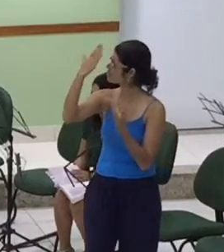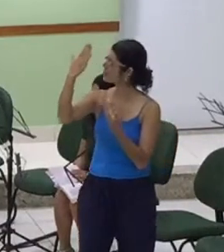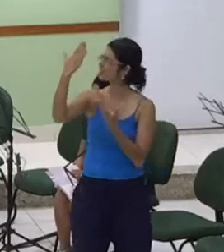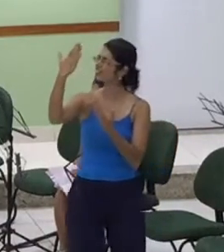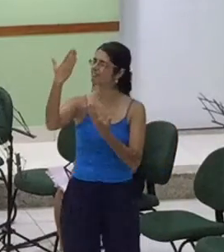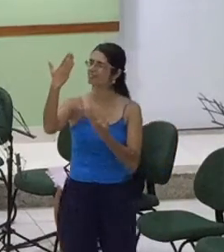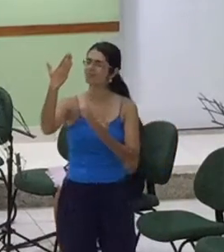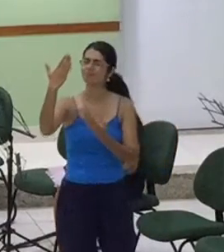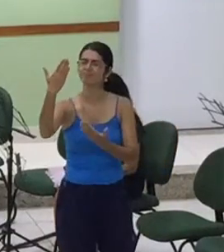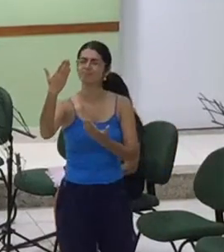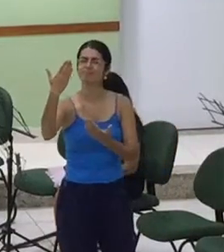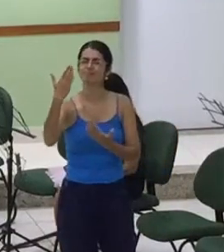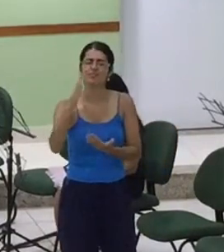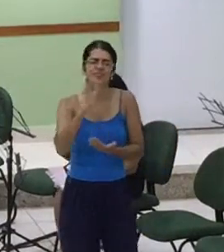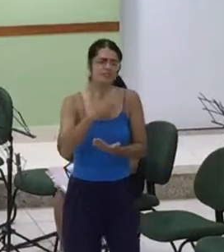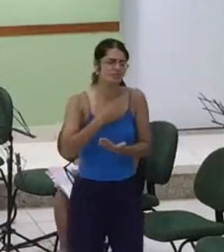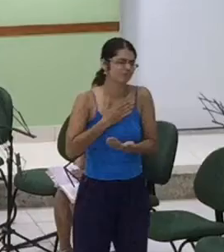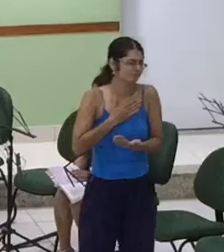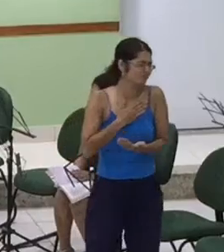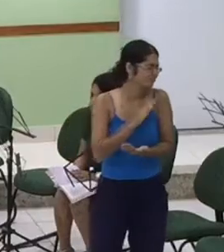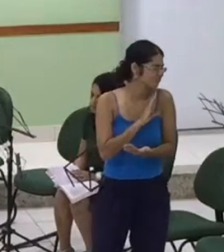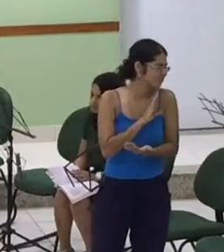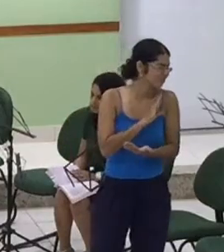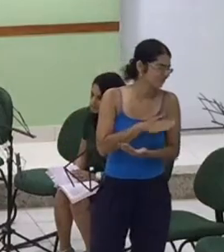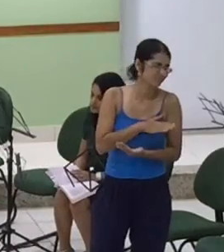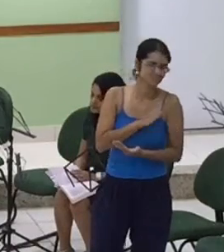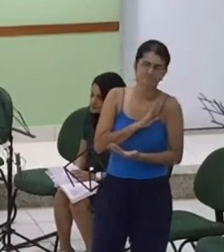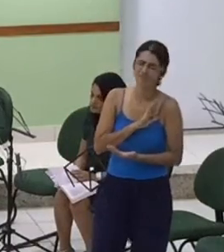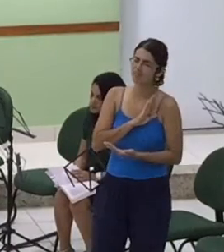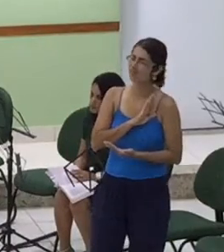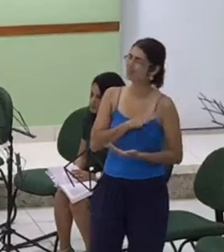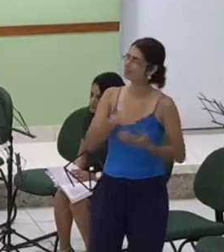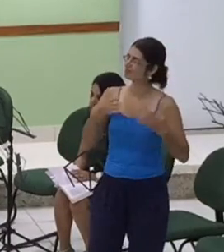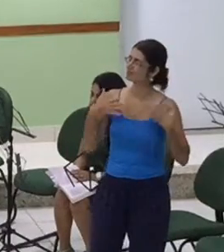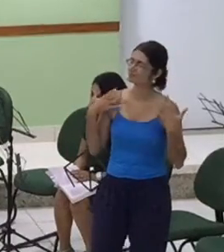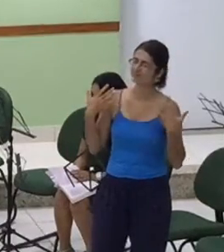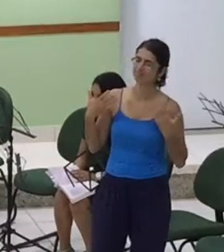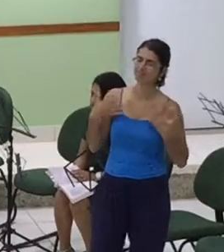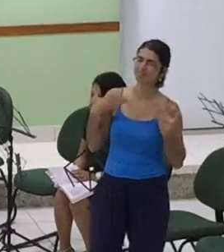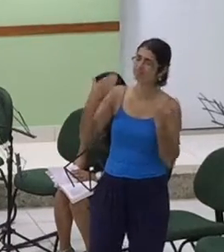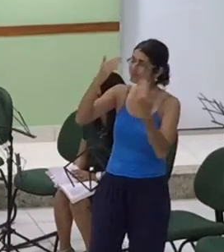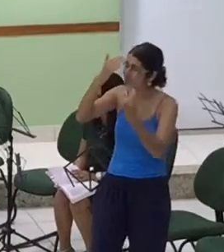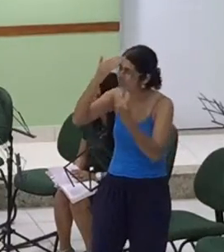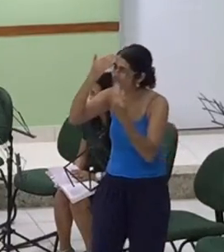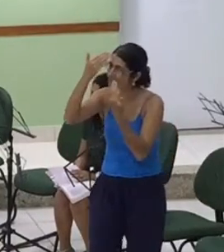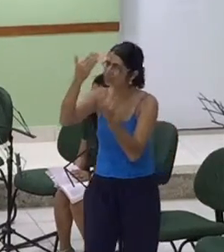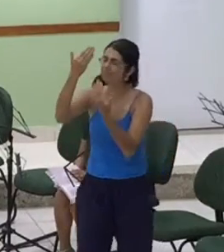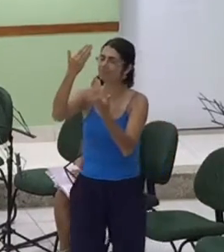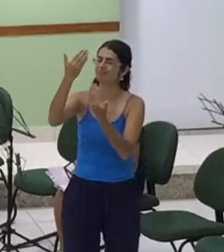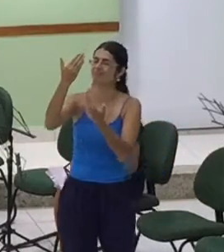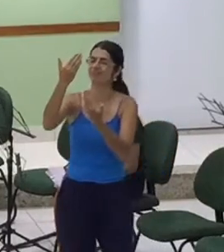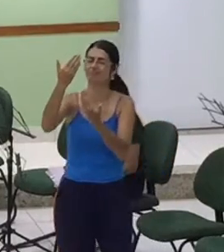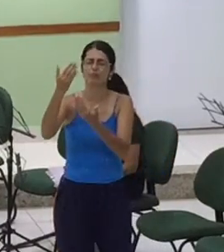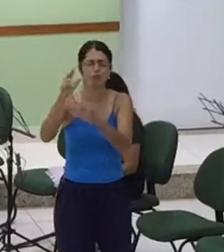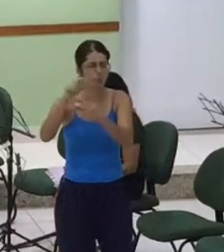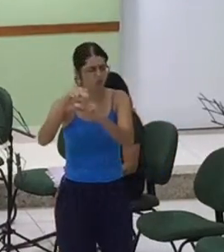Meu coração agradece Por tudo que me